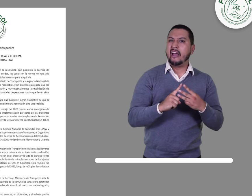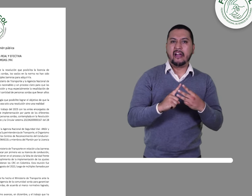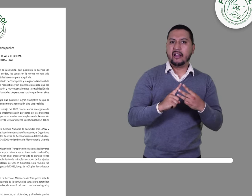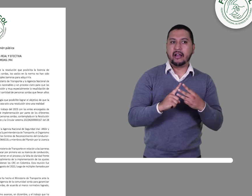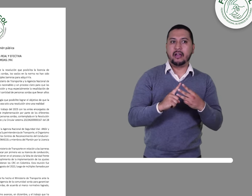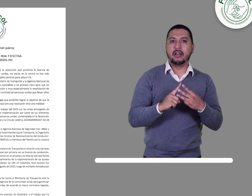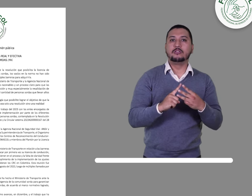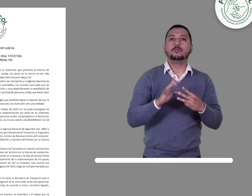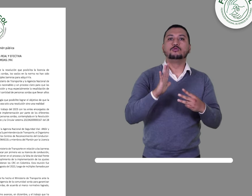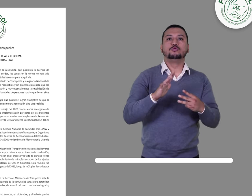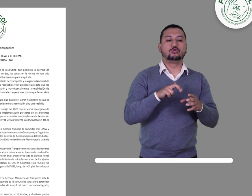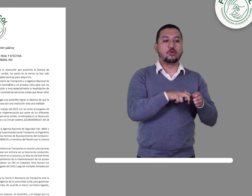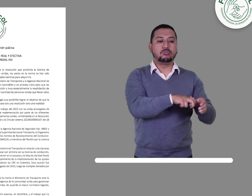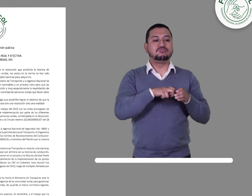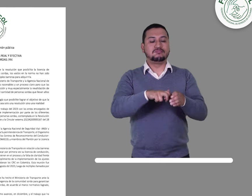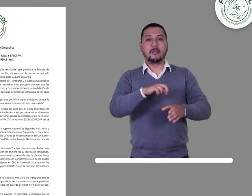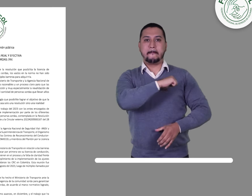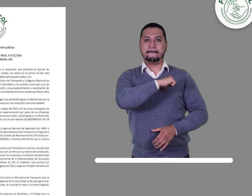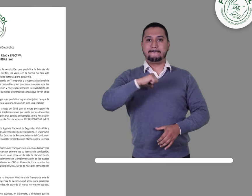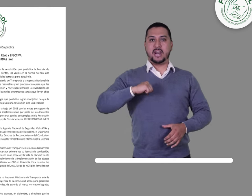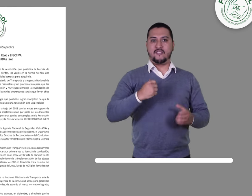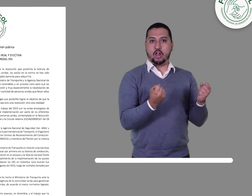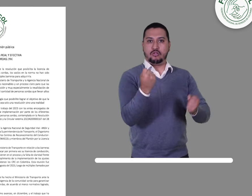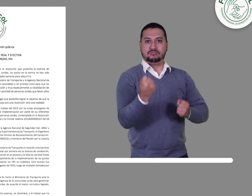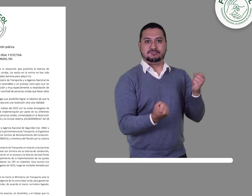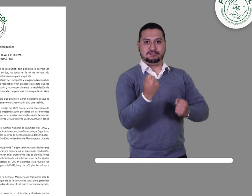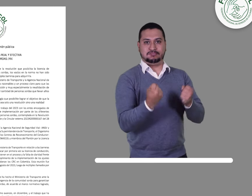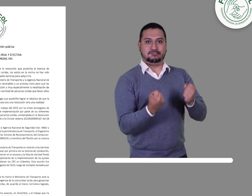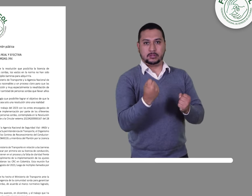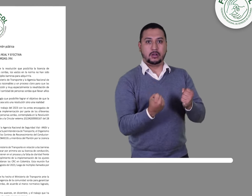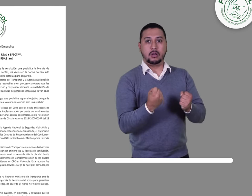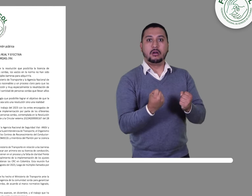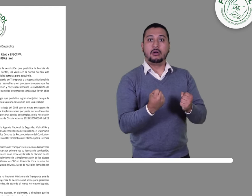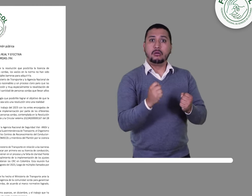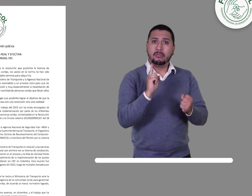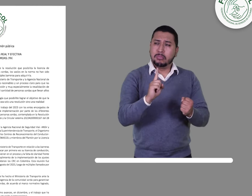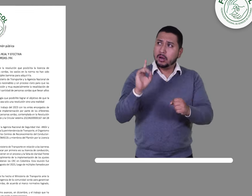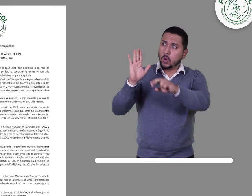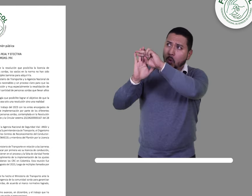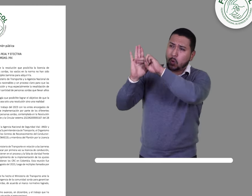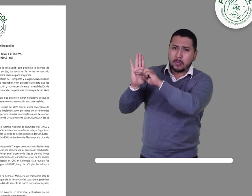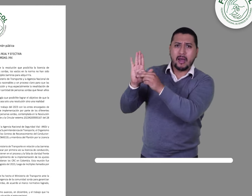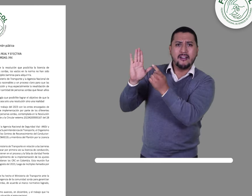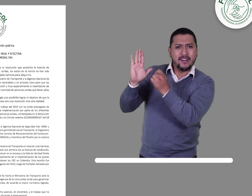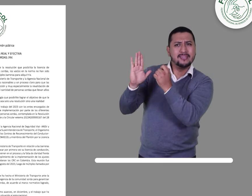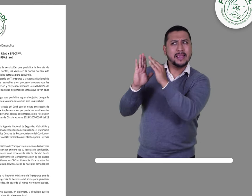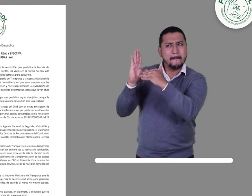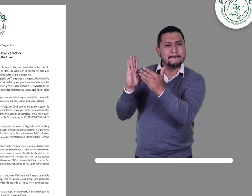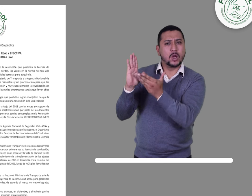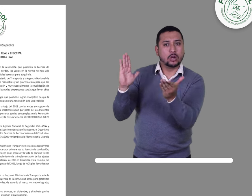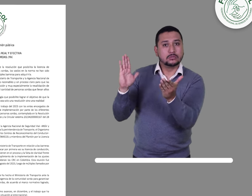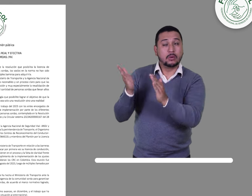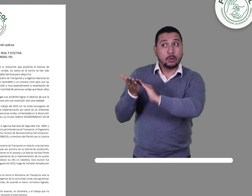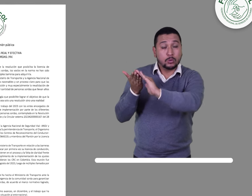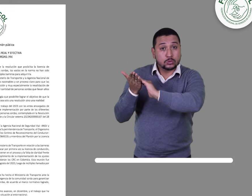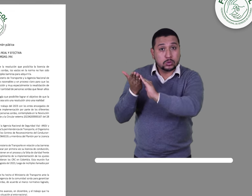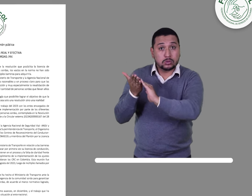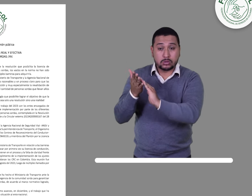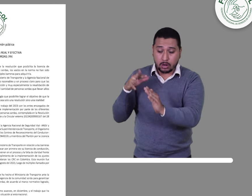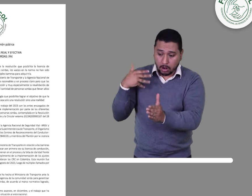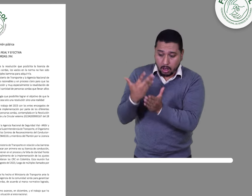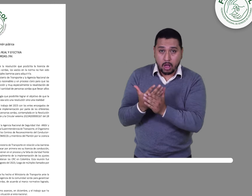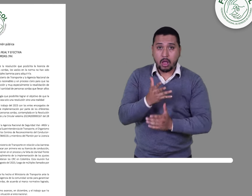privado para personas sordas, los vacíos en la norma no han sido subsanados y la comunidad sorda enfrenta